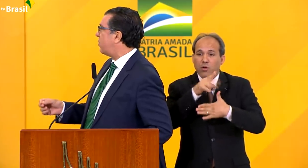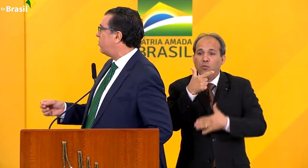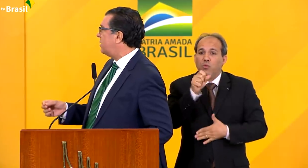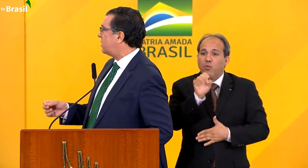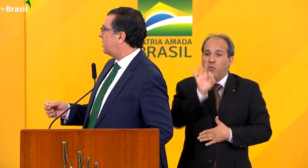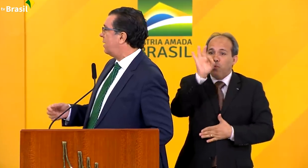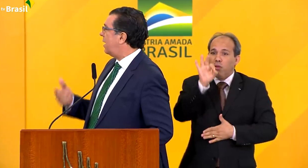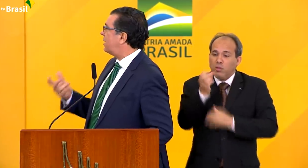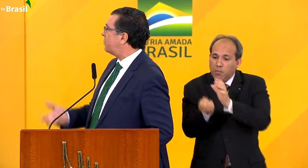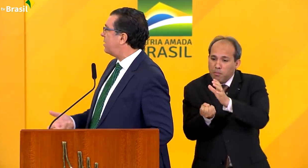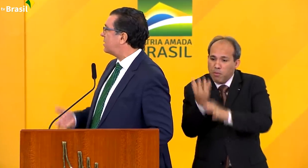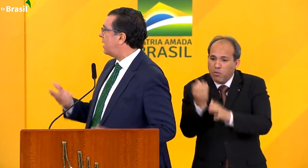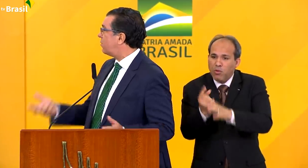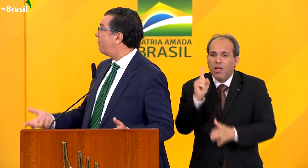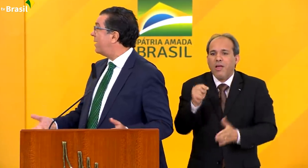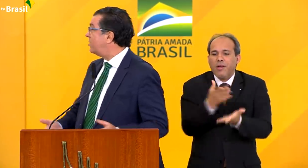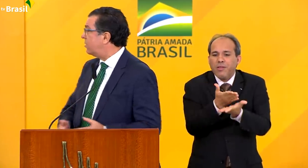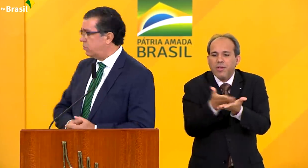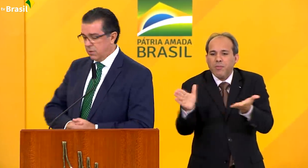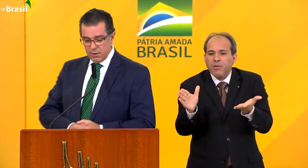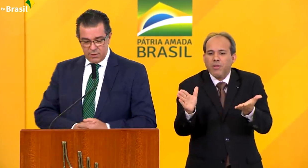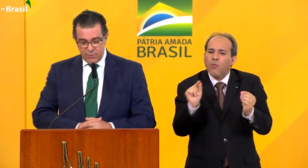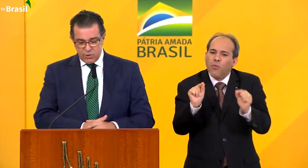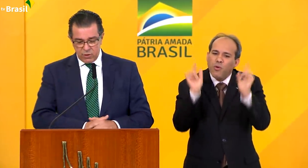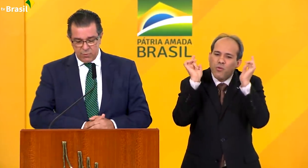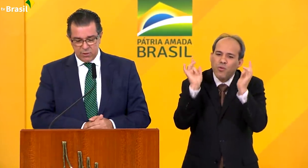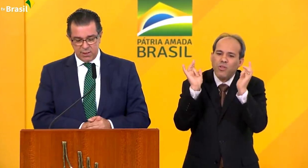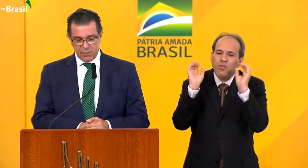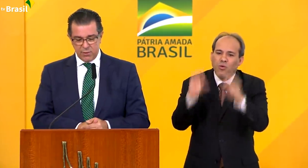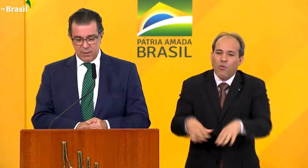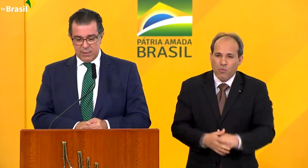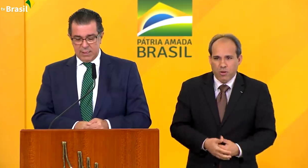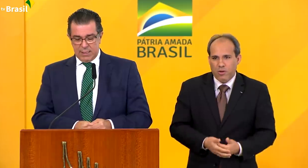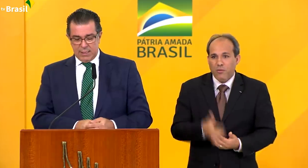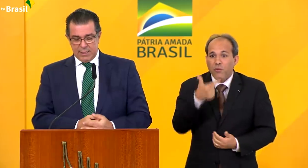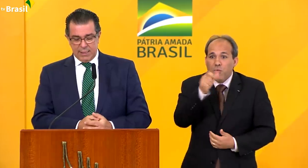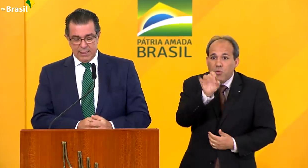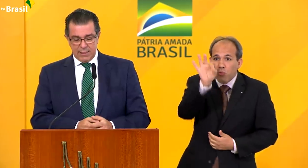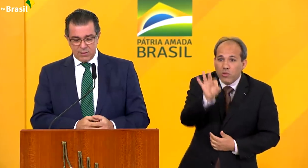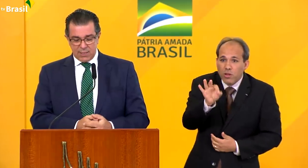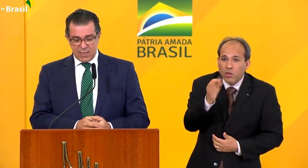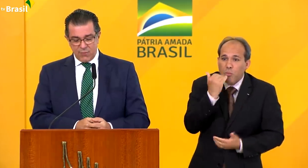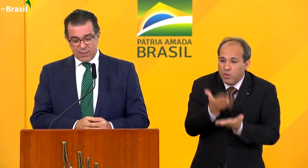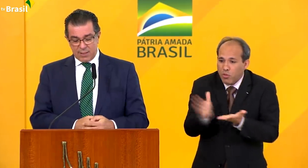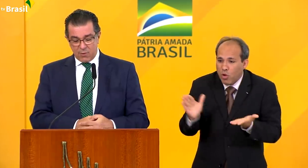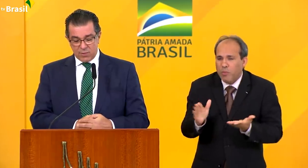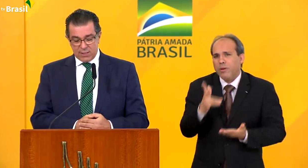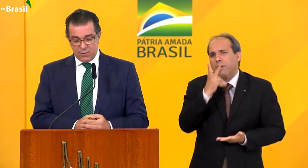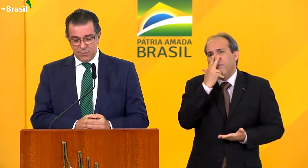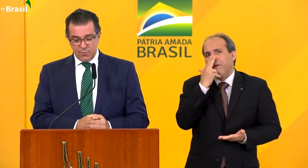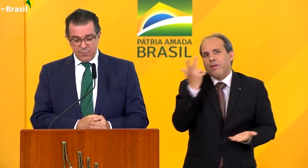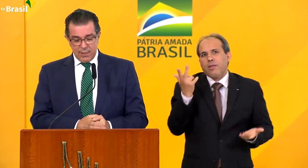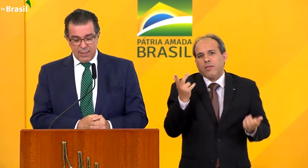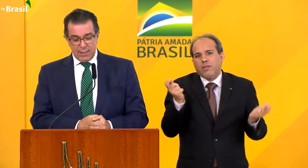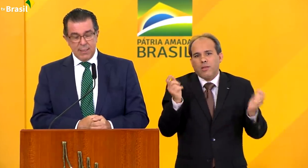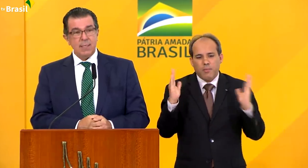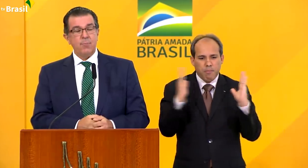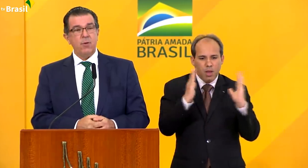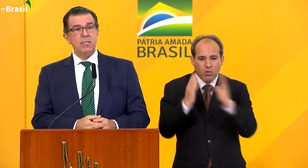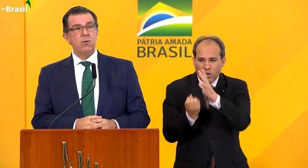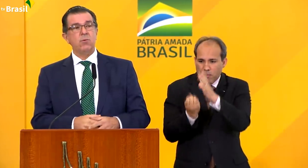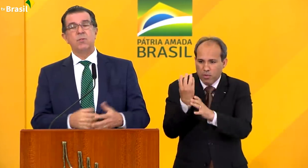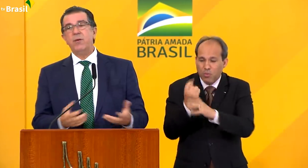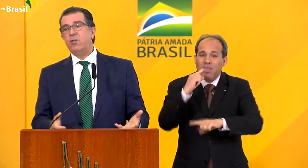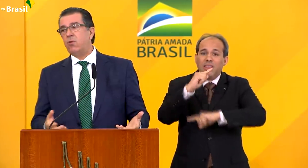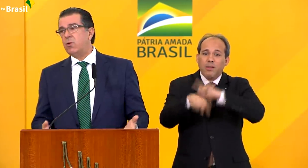de tudo que se produz é desperdiçado, é perdido, 28%. Isso se dá na fase da produção e